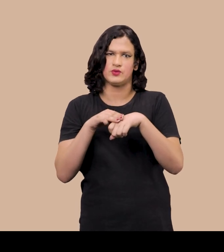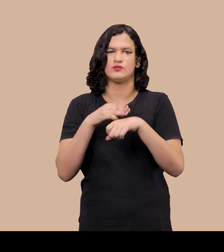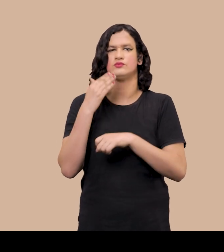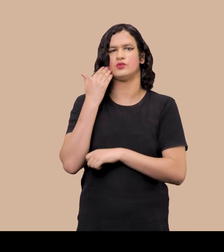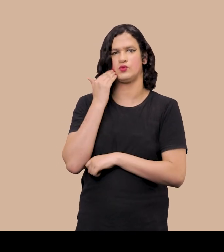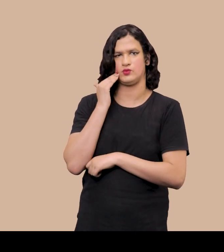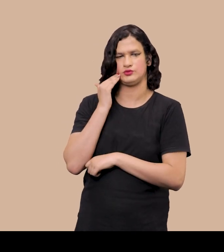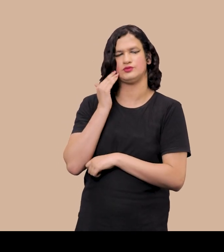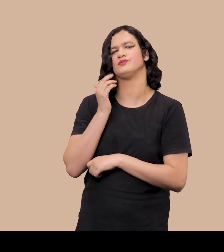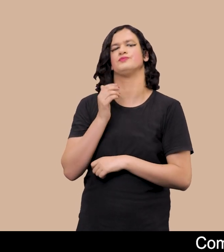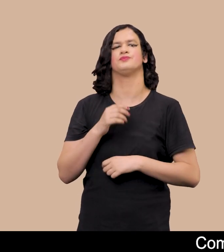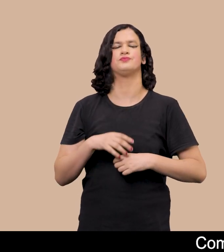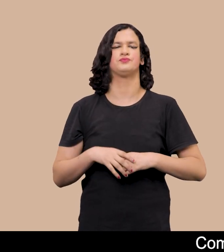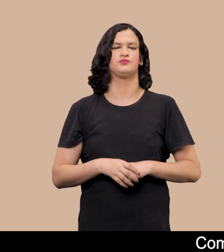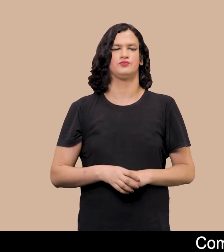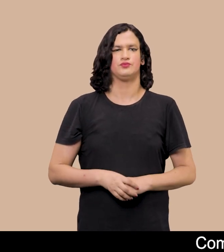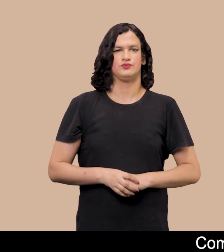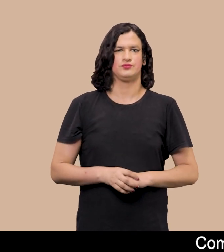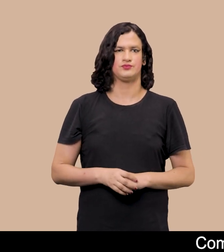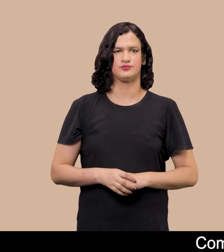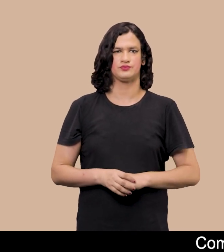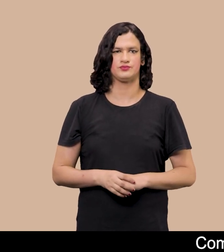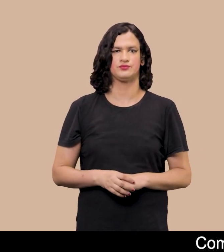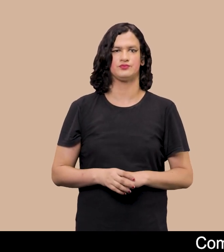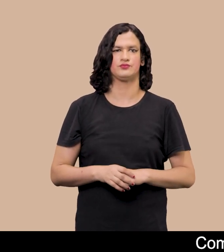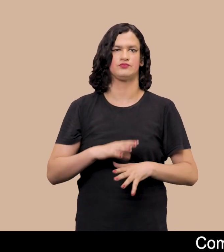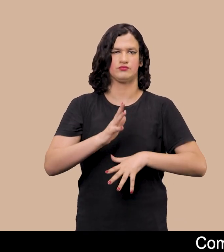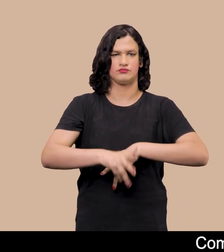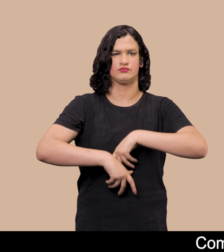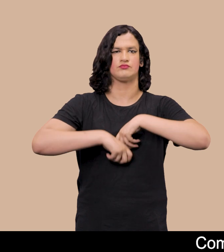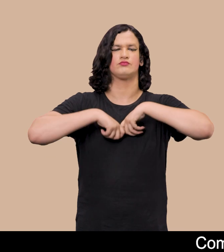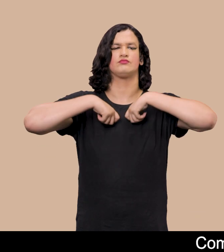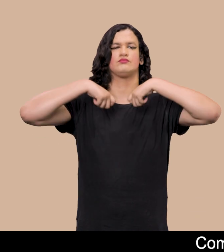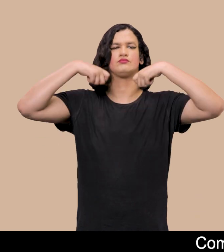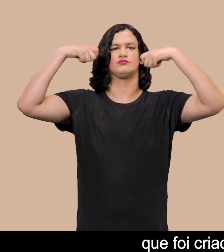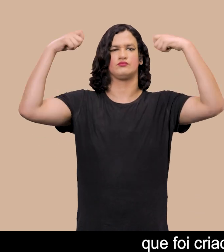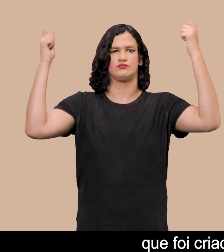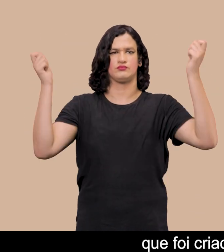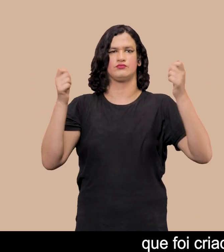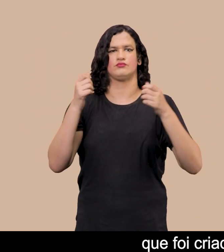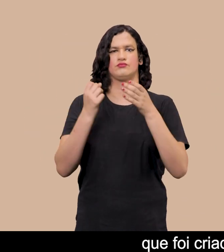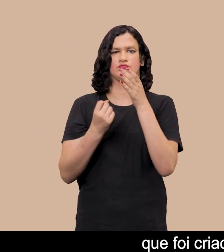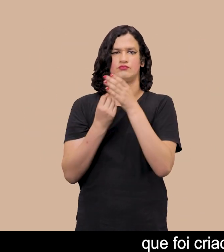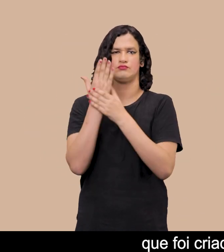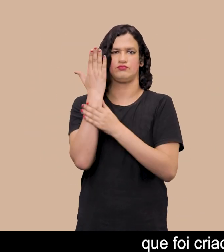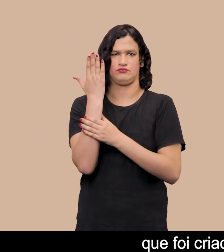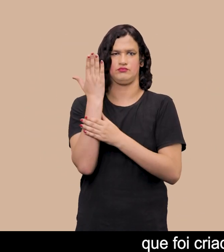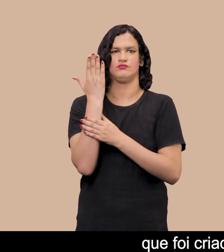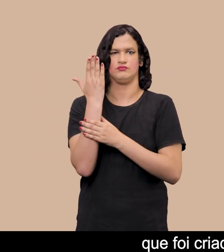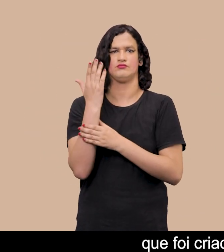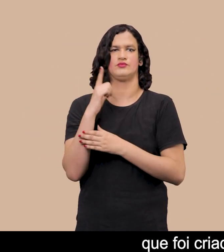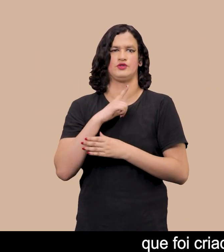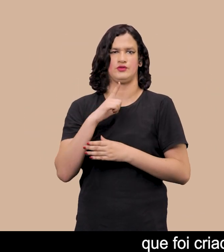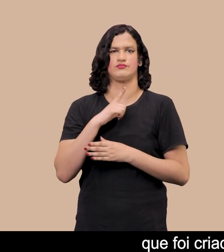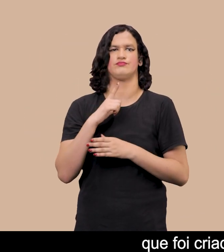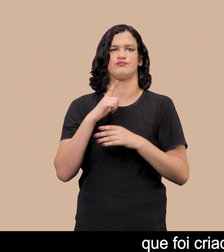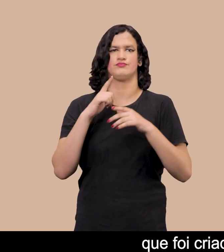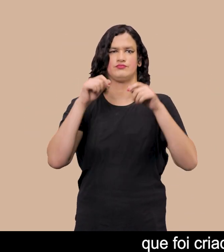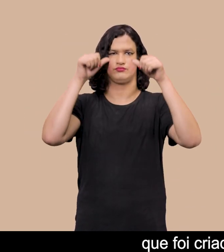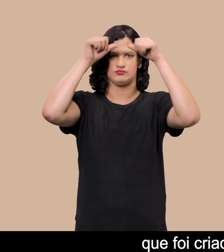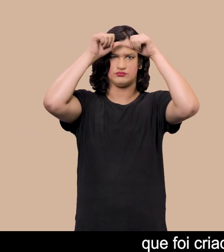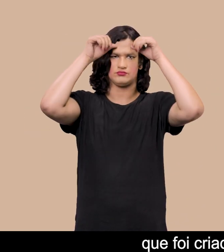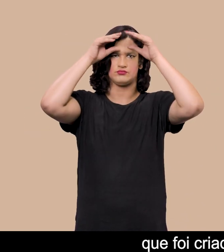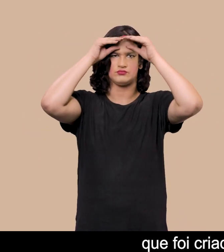marrom e rosa Com os braços elevados A pessoa tira uma blusa branca Que foi criada na obra com o esparadrapo